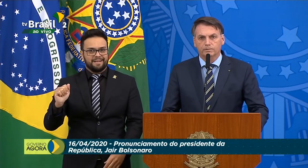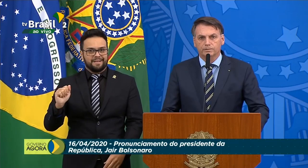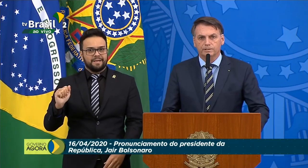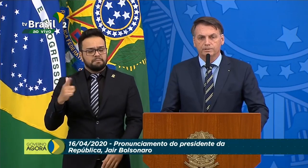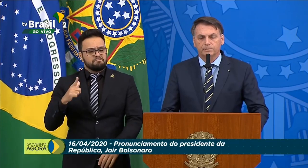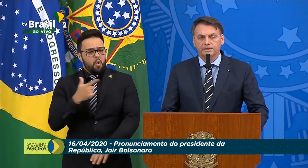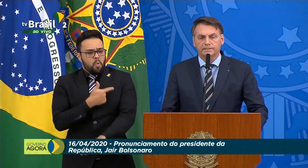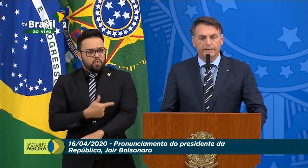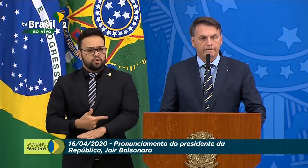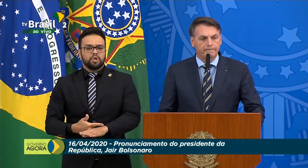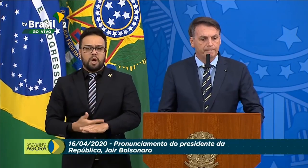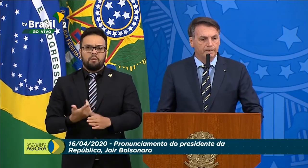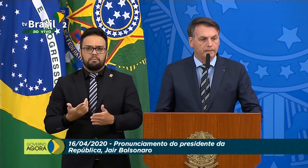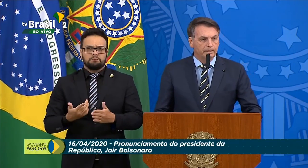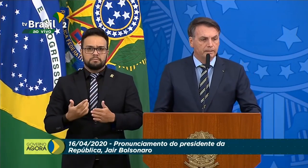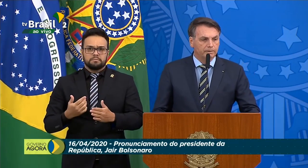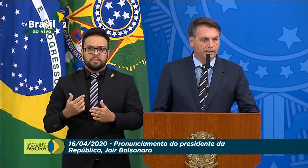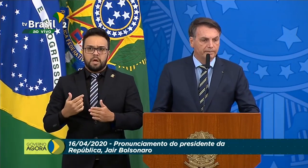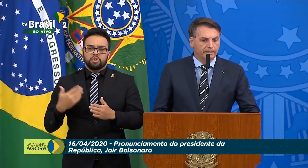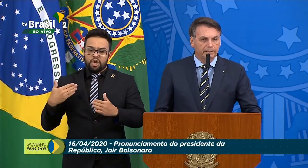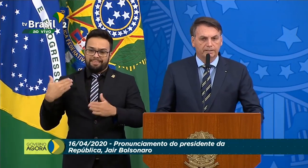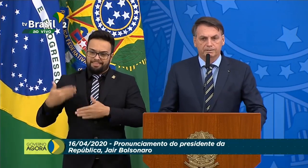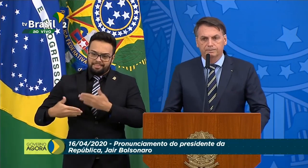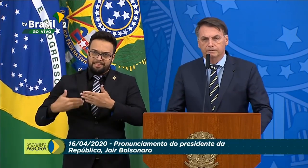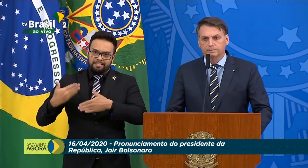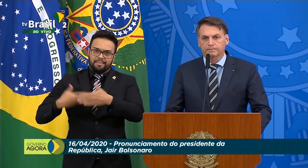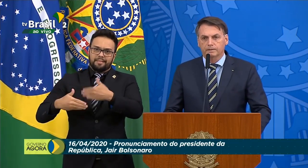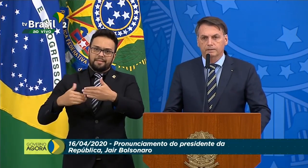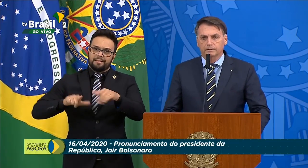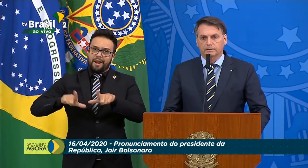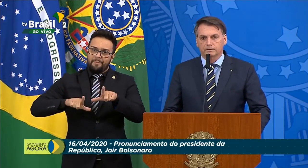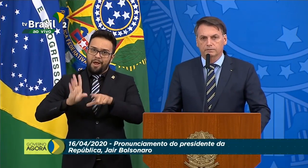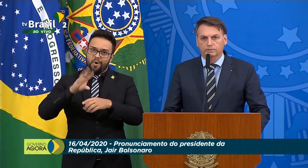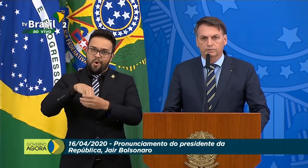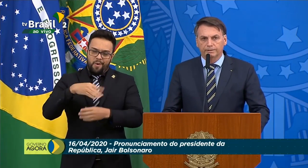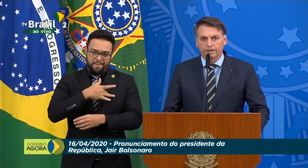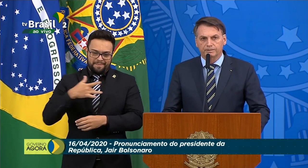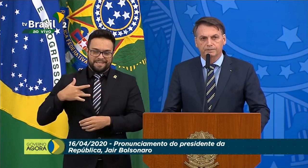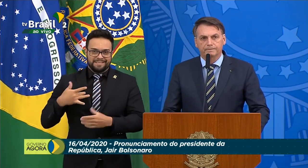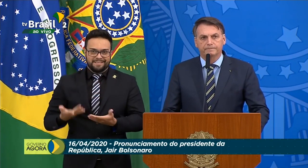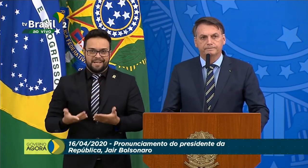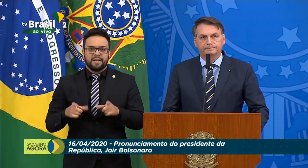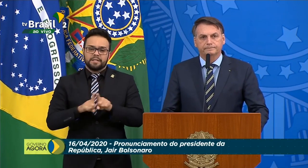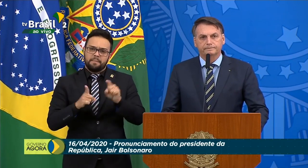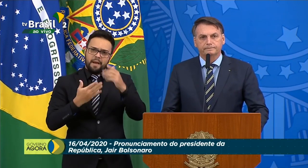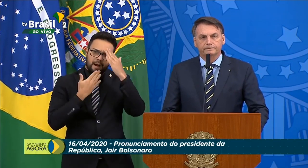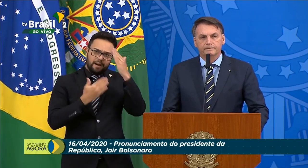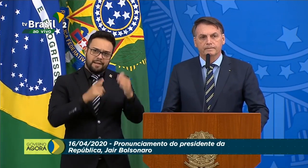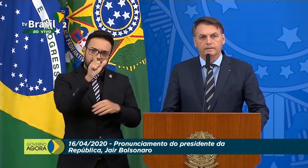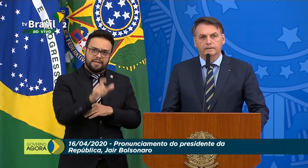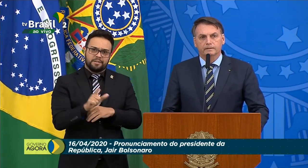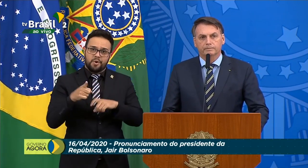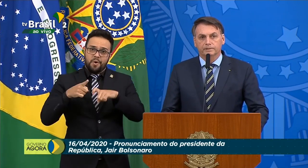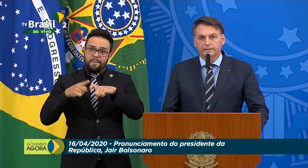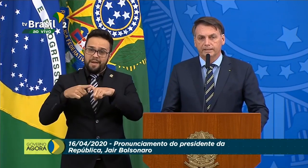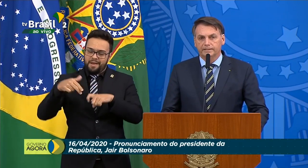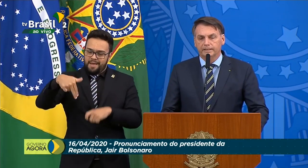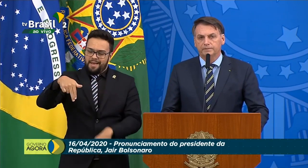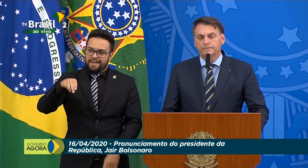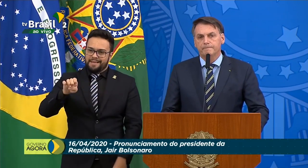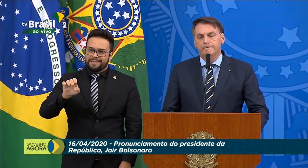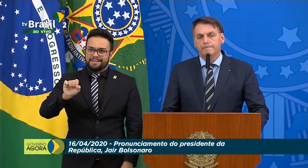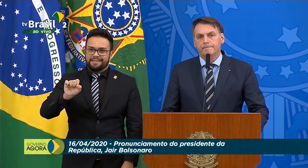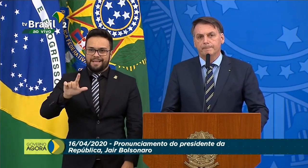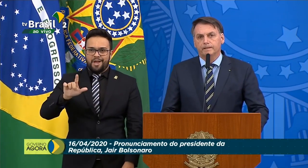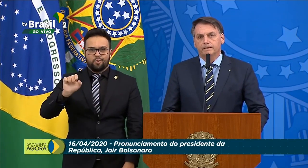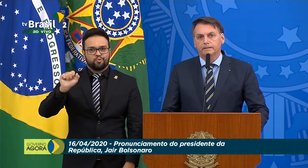Pela forma como conduziu o seu ministério, eu também agradeço o doutor Nelson por ter